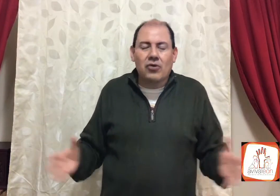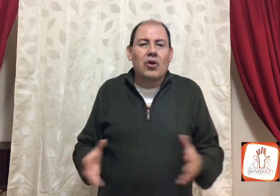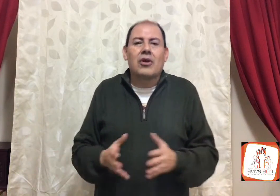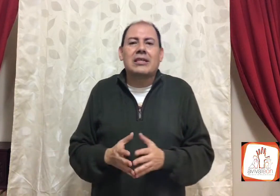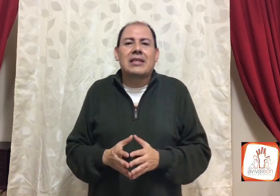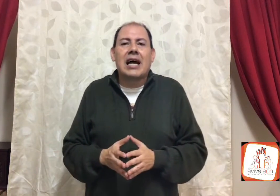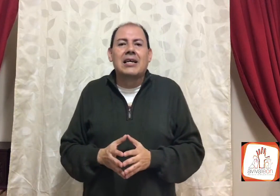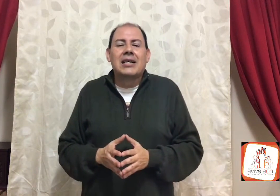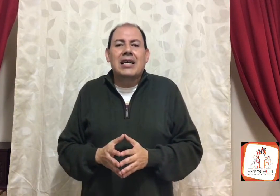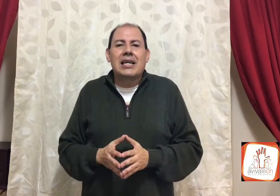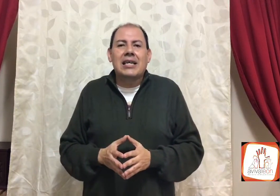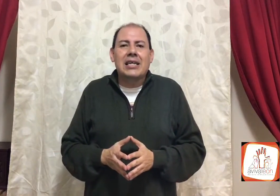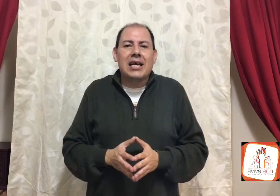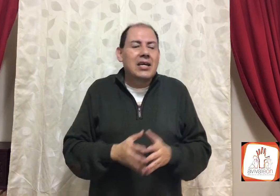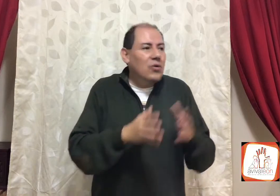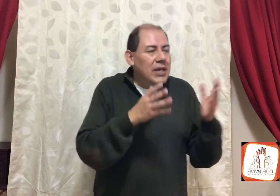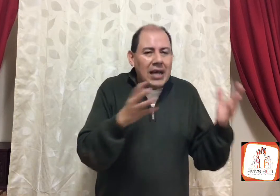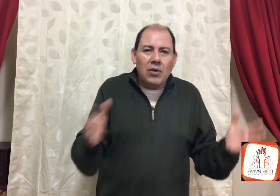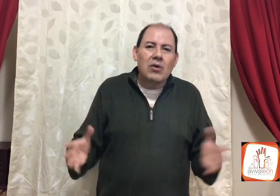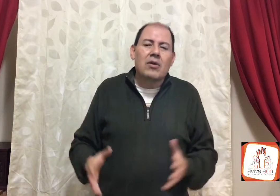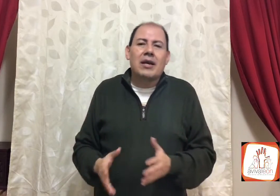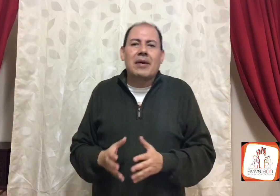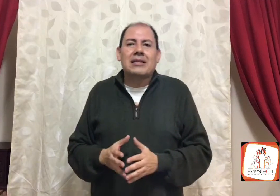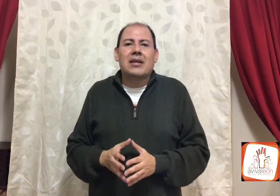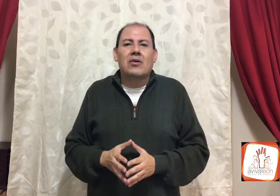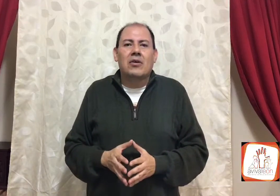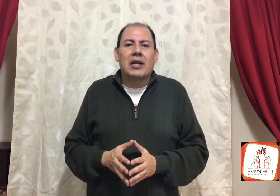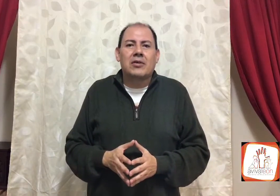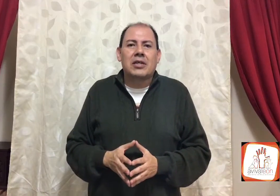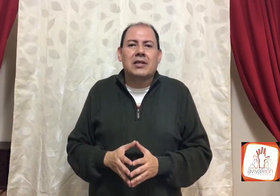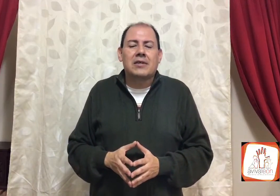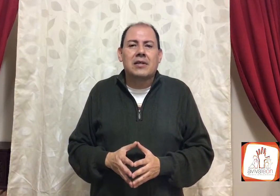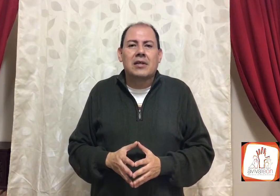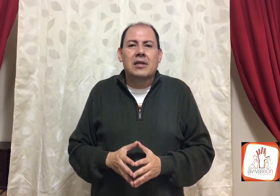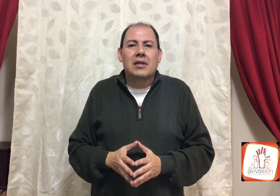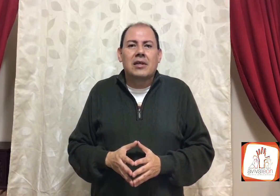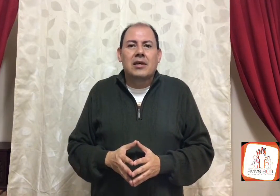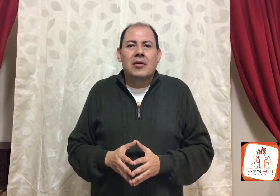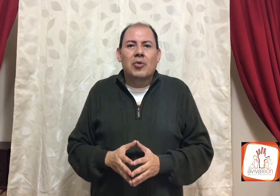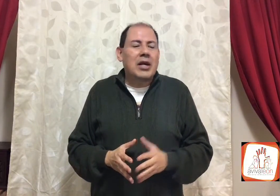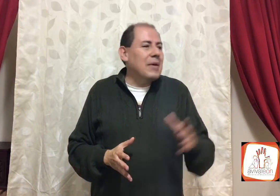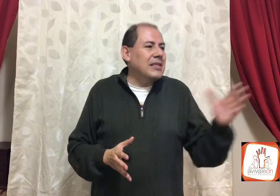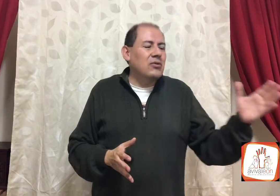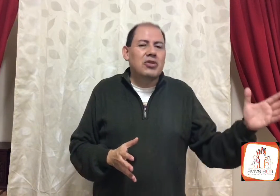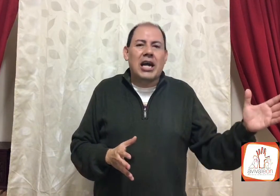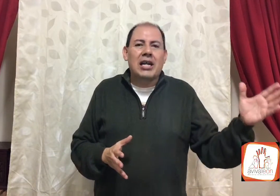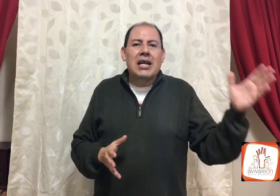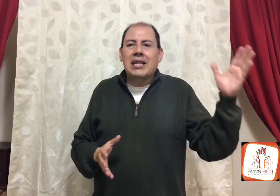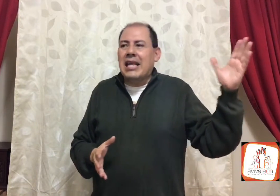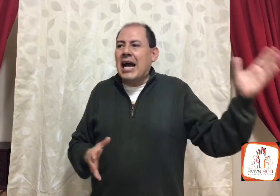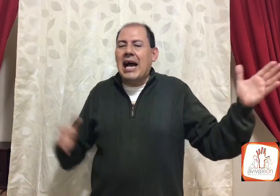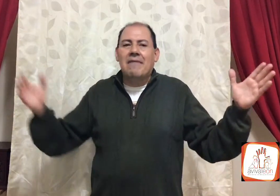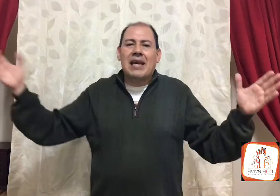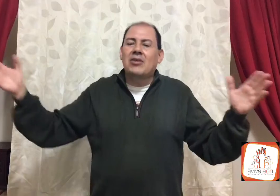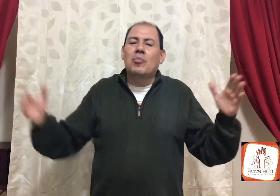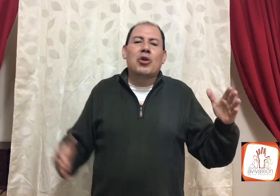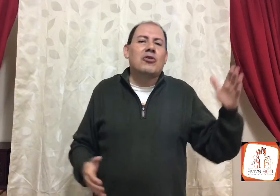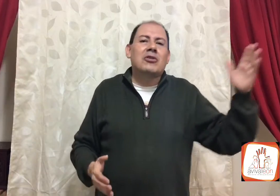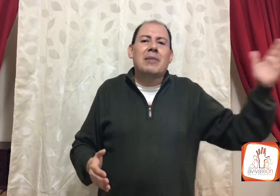todo lo que está, en línea, cuidado con lo que ves, y con lo que oyes, porque vas a escuchar, de A a B, y no porque uno, sea